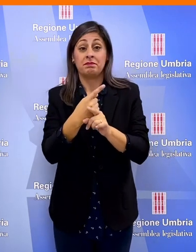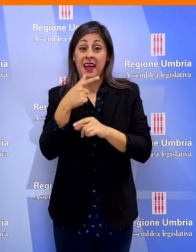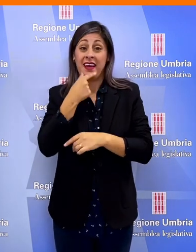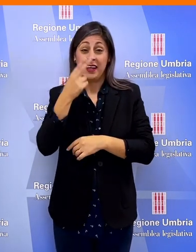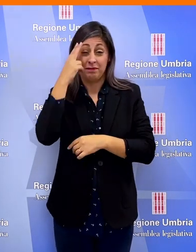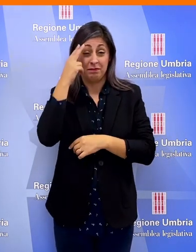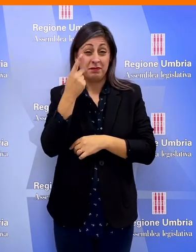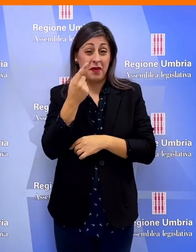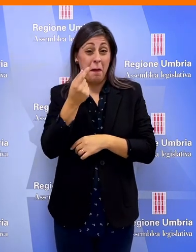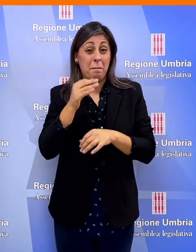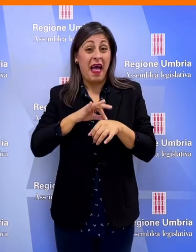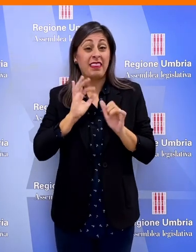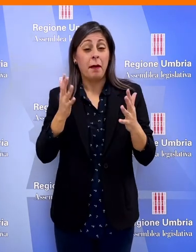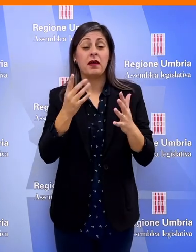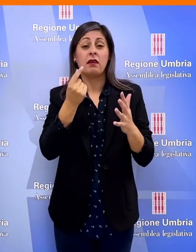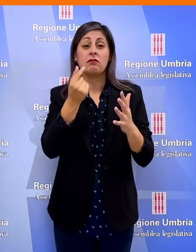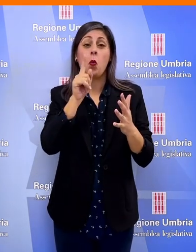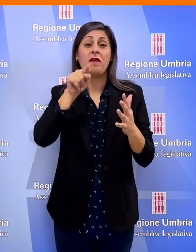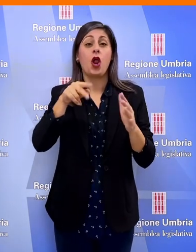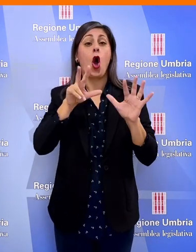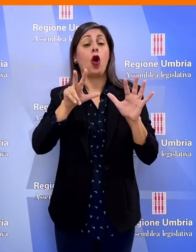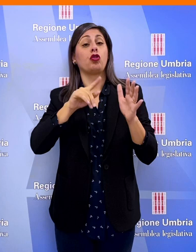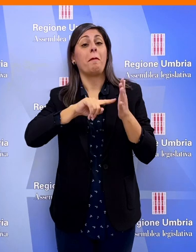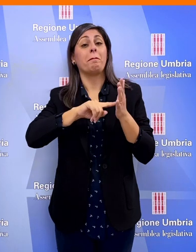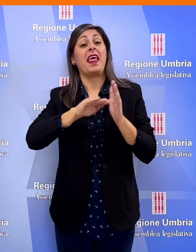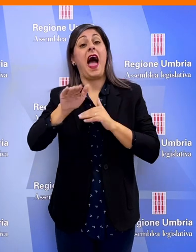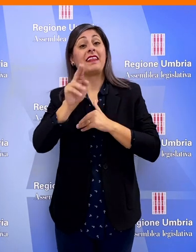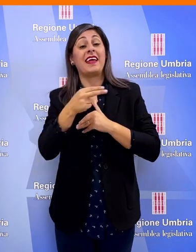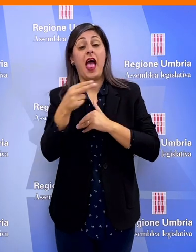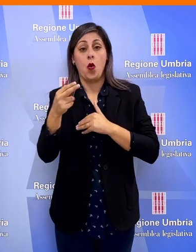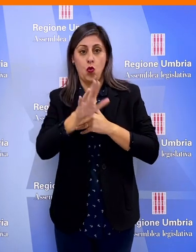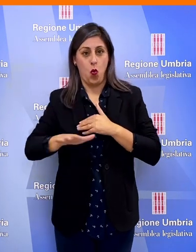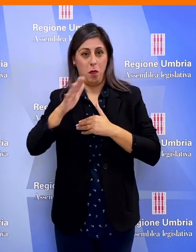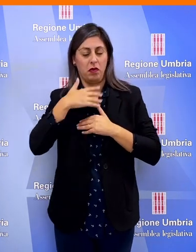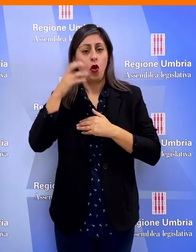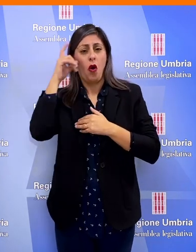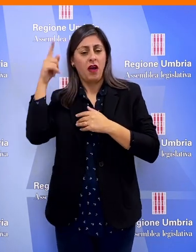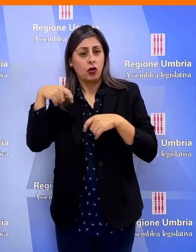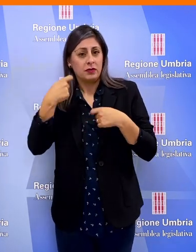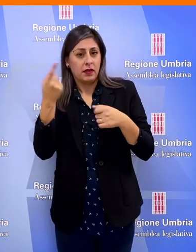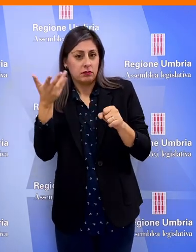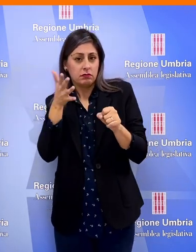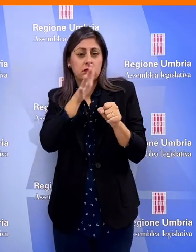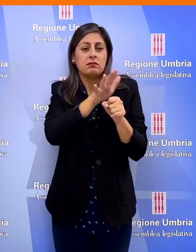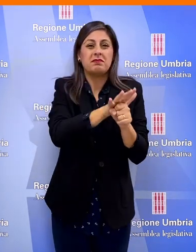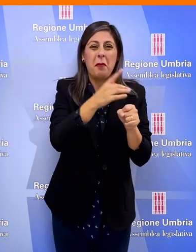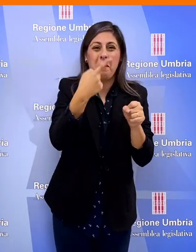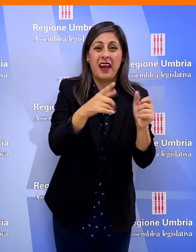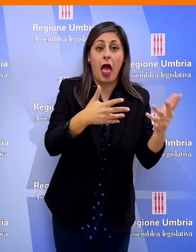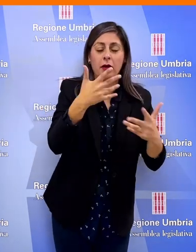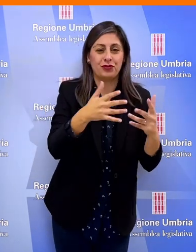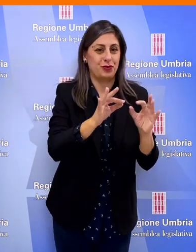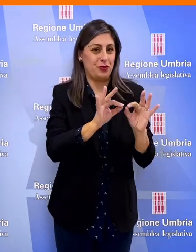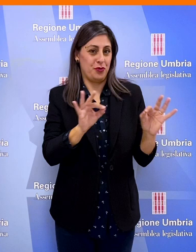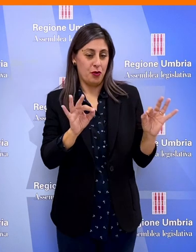'Umbria la pandemia è costata 1,8 miliardi di euro. Il governo non ha ancora coperto i costi sostenuti per il